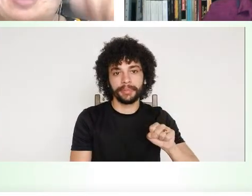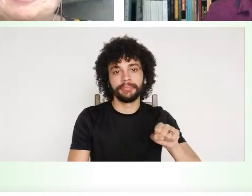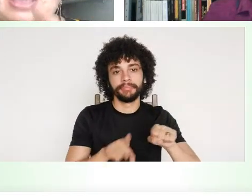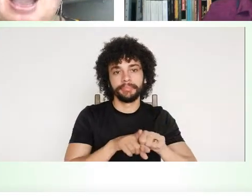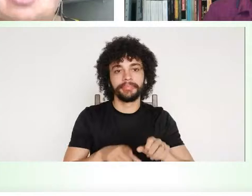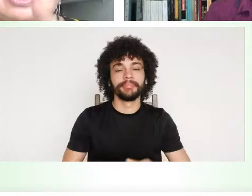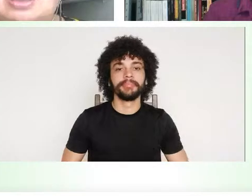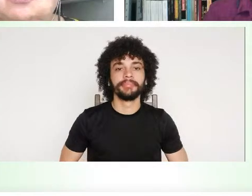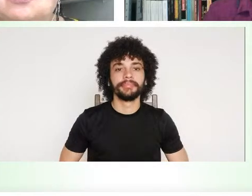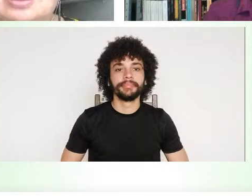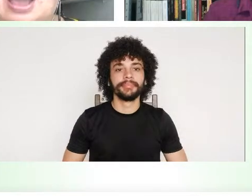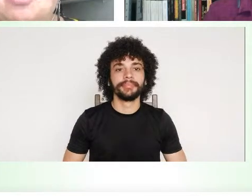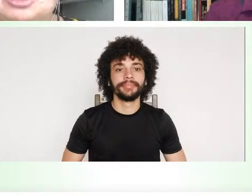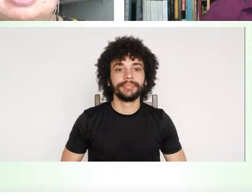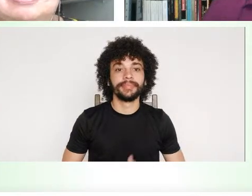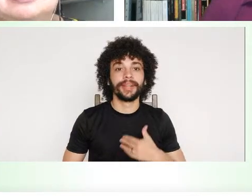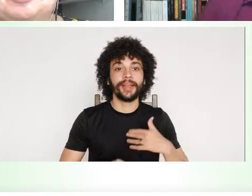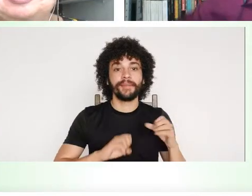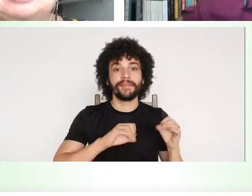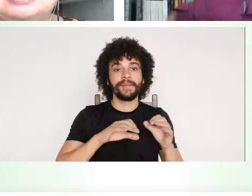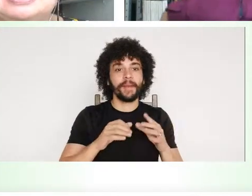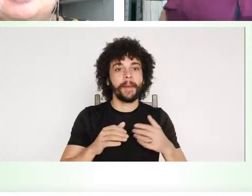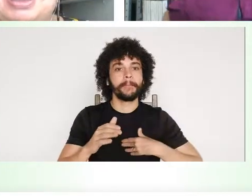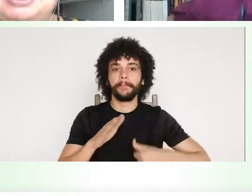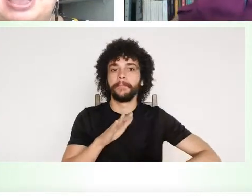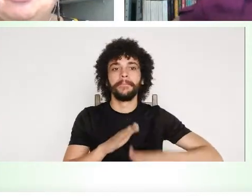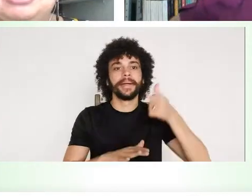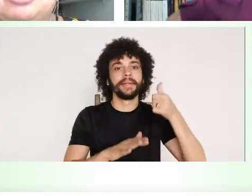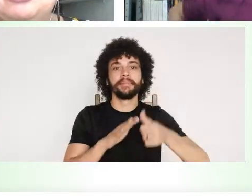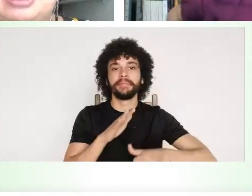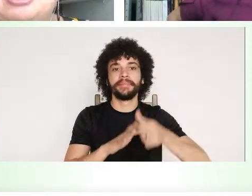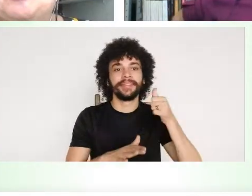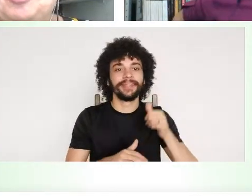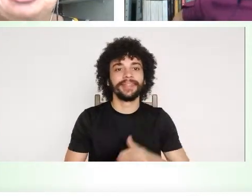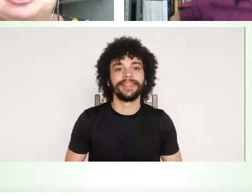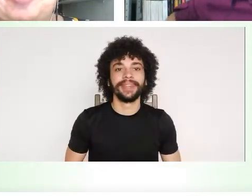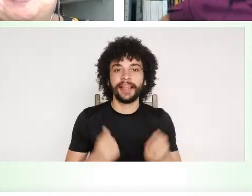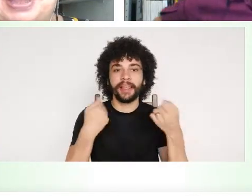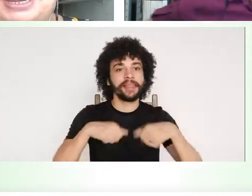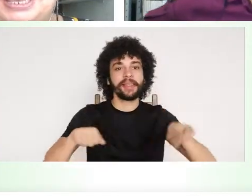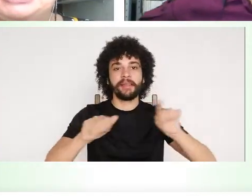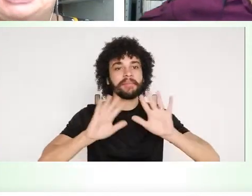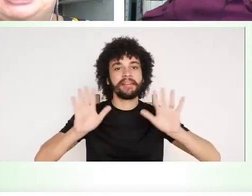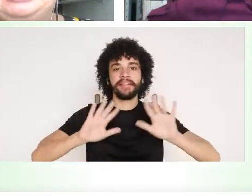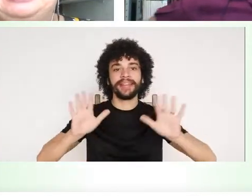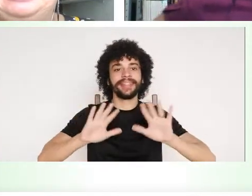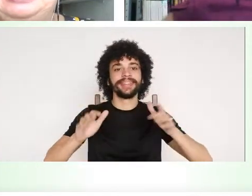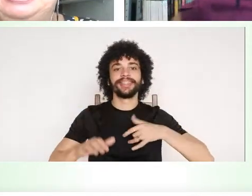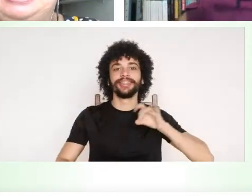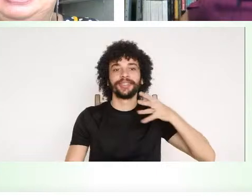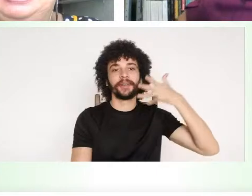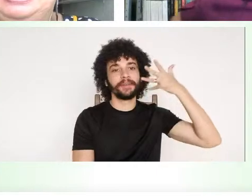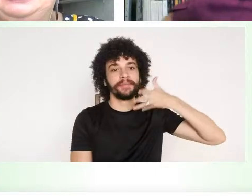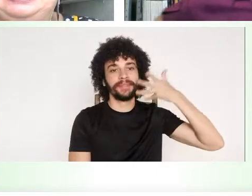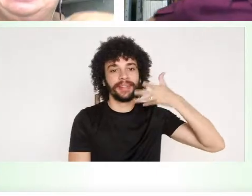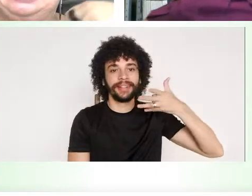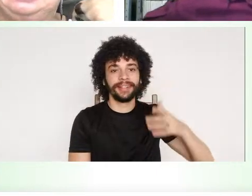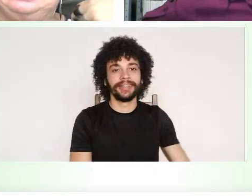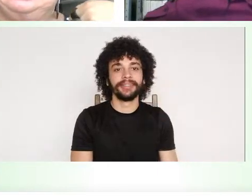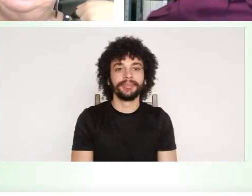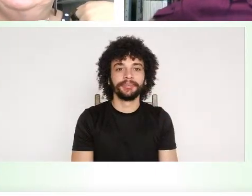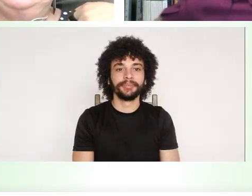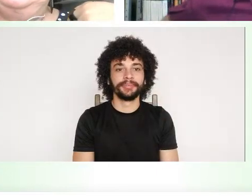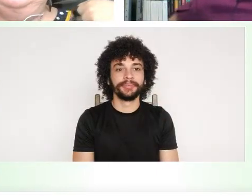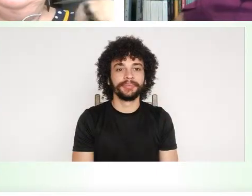Olha, a minha aula inaugural, hein? Não precisa ser mais nem a aula inaugural, pode ser uma palestra. Eu acho que sim, uma